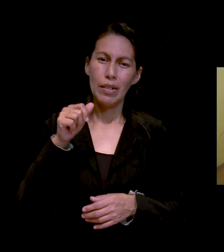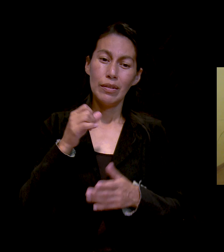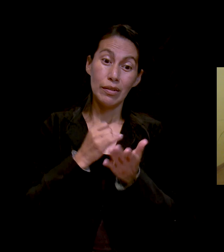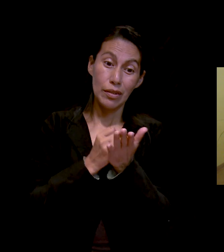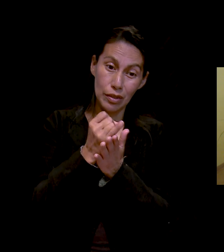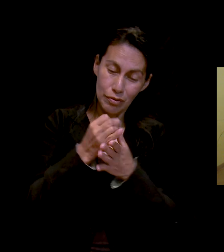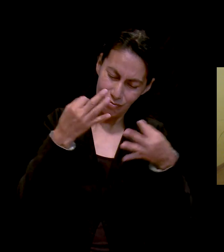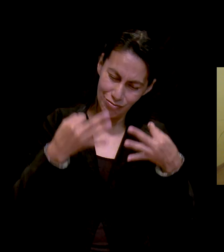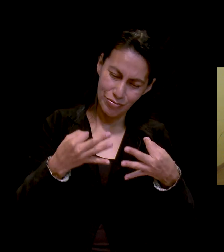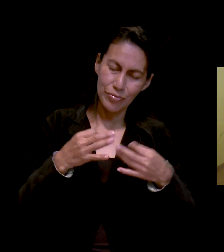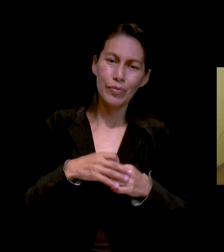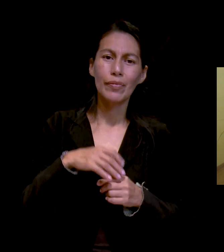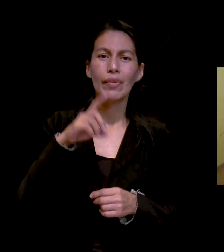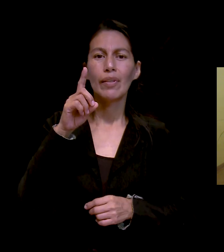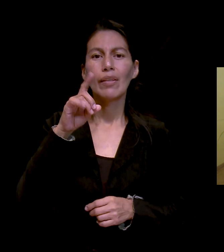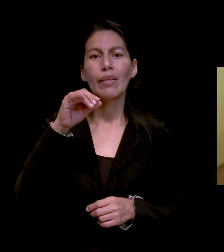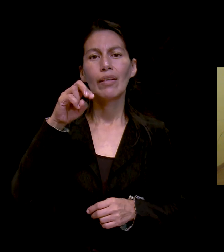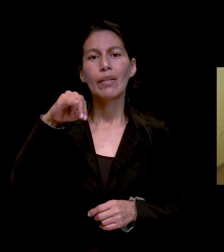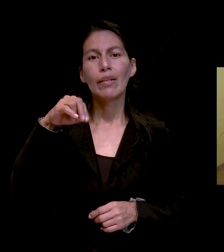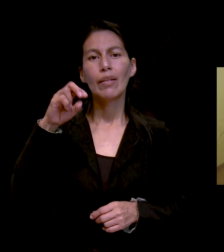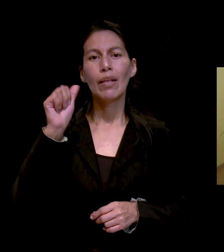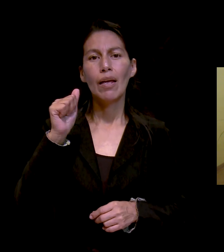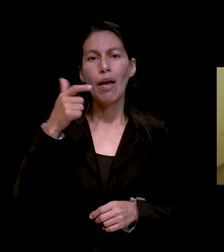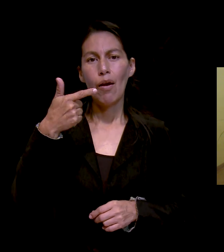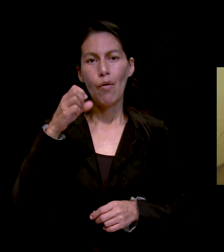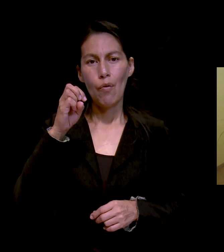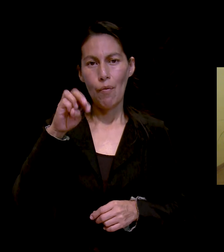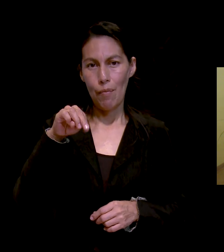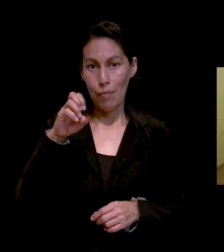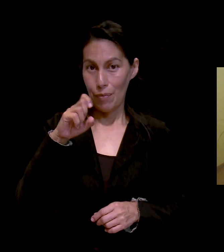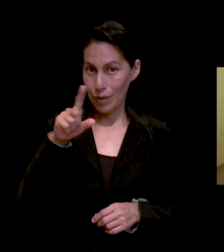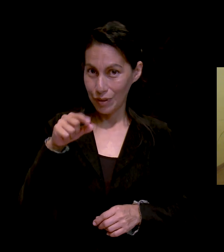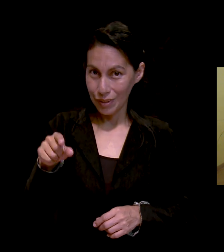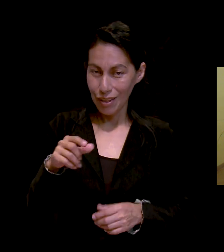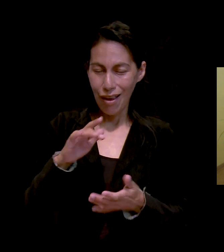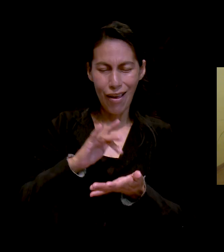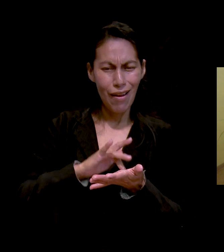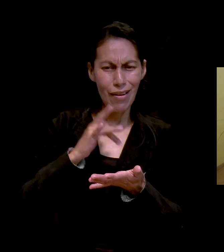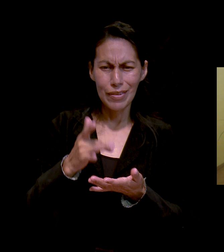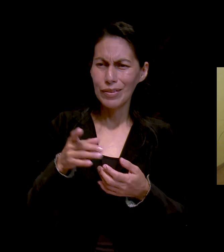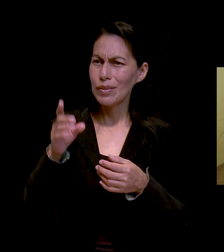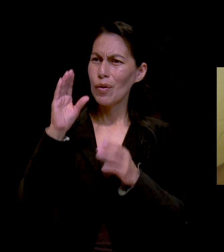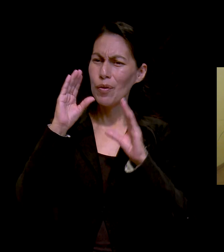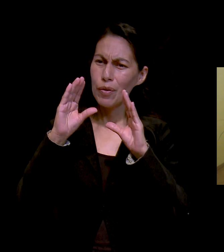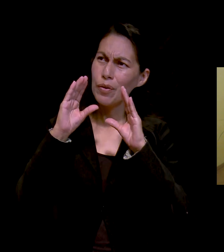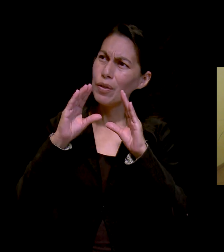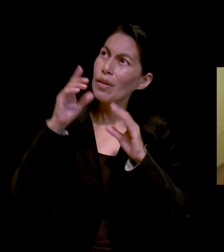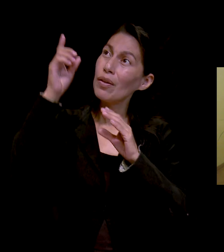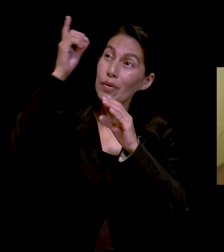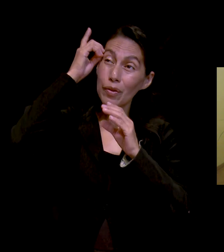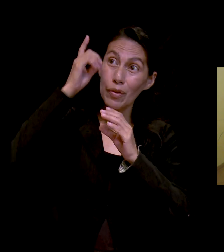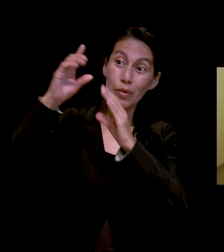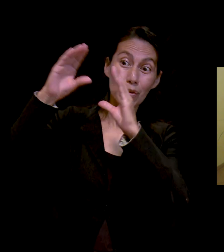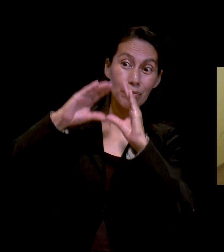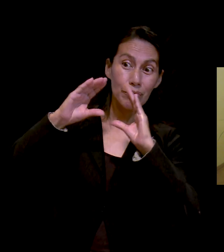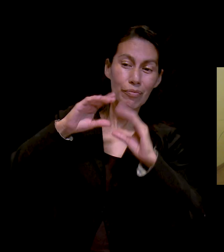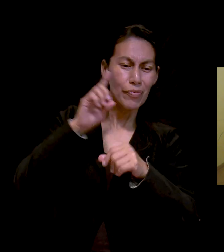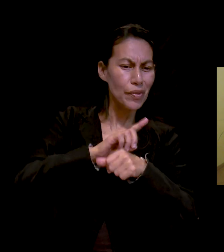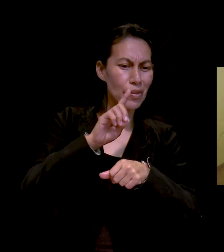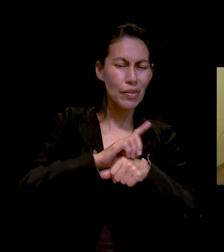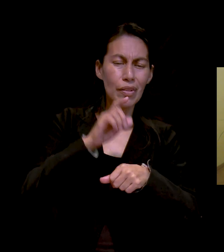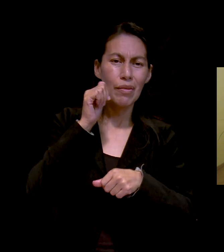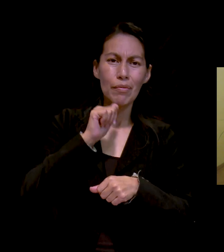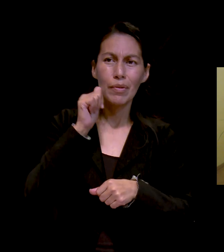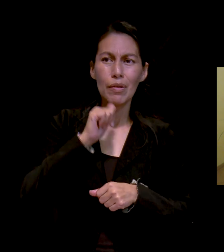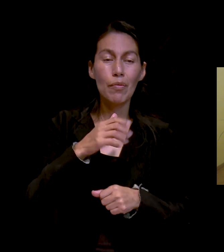cuidados y por el sustento diario. Amén. Silvia Zapata por mi hija, para que el Santo Espíritu